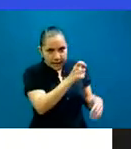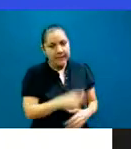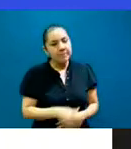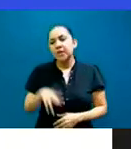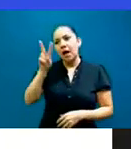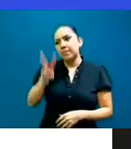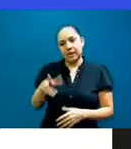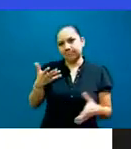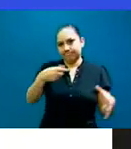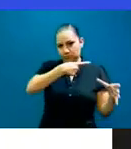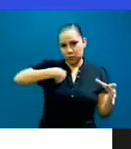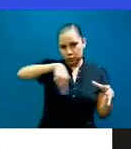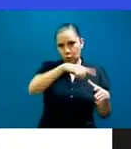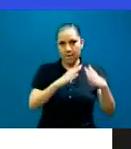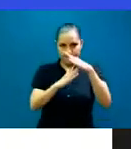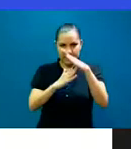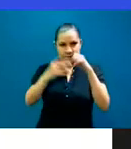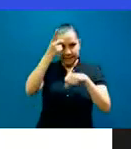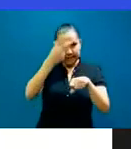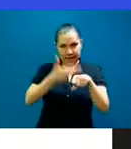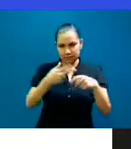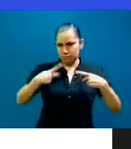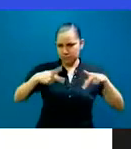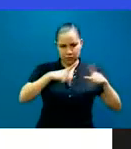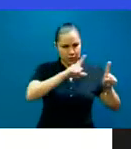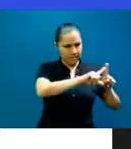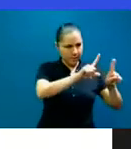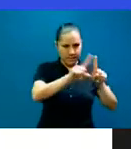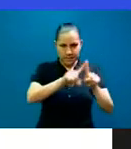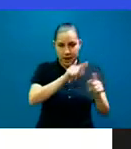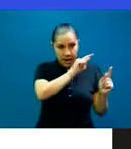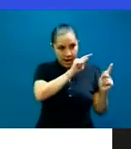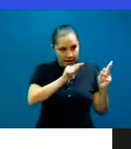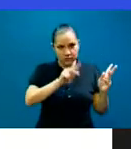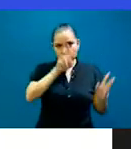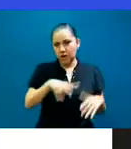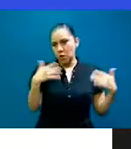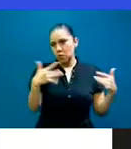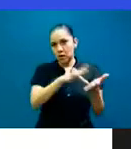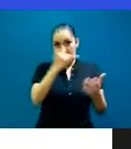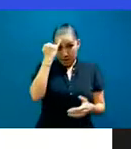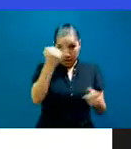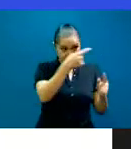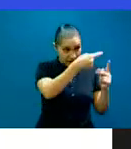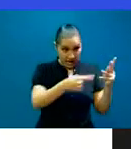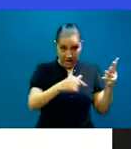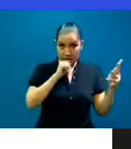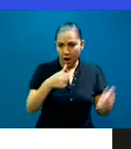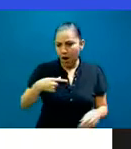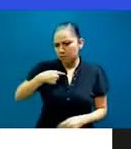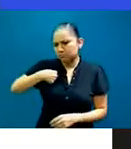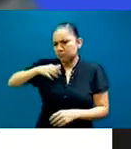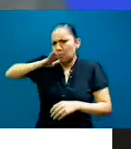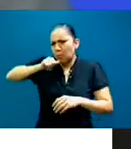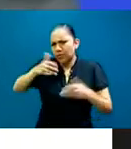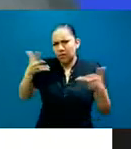grandes colegas y personalidades. Sin ellos yo no hubiera podido hacer nada. Vamos a publicar un libro que no